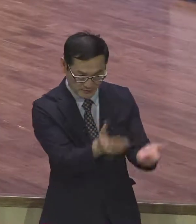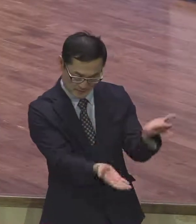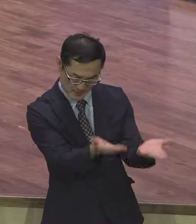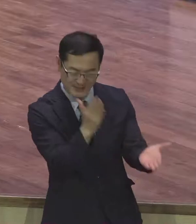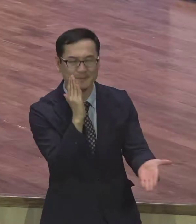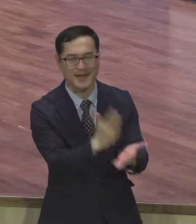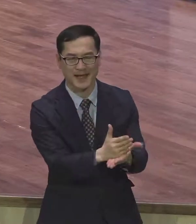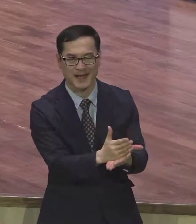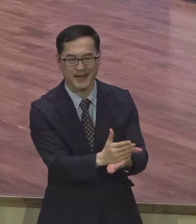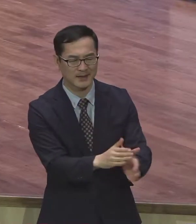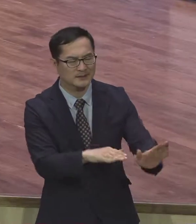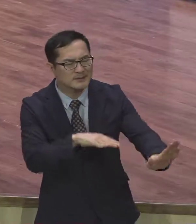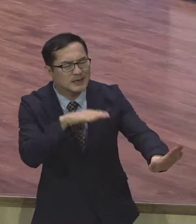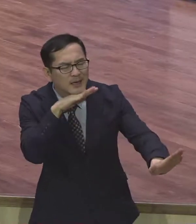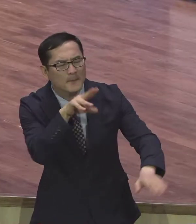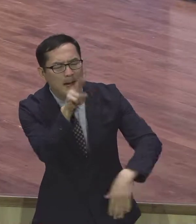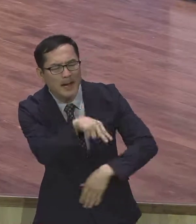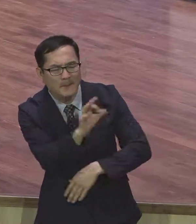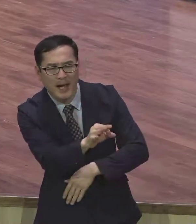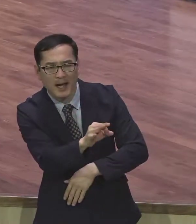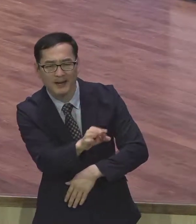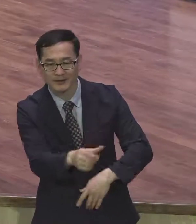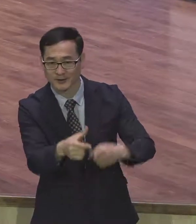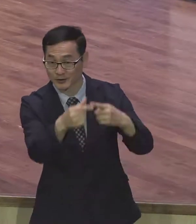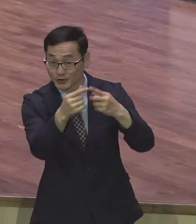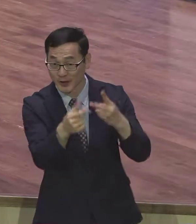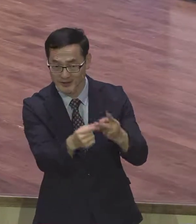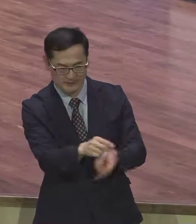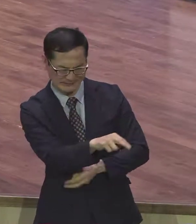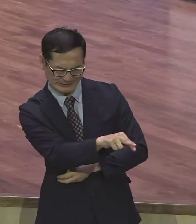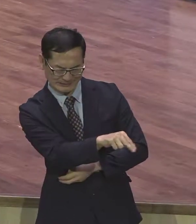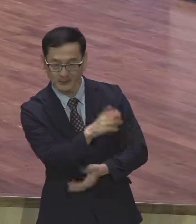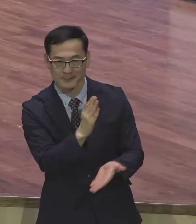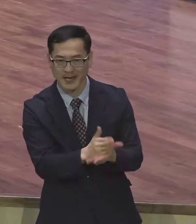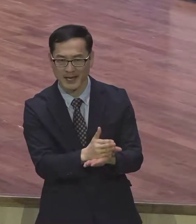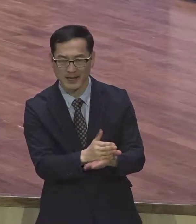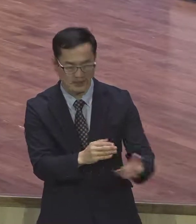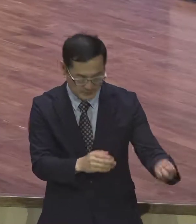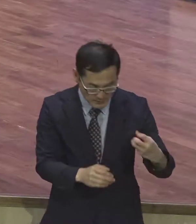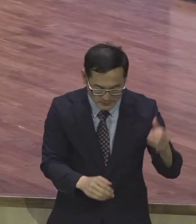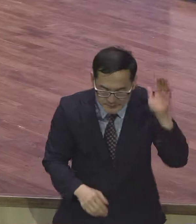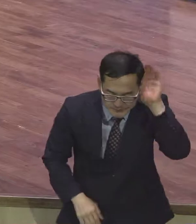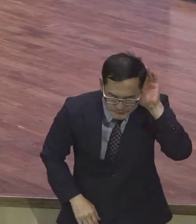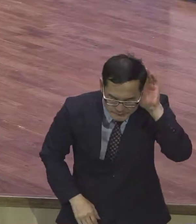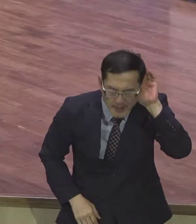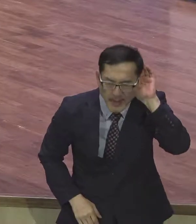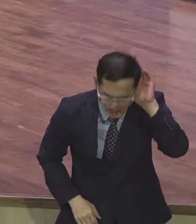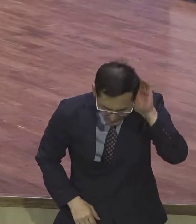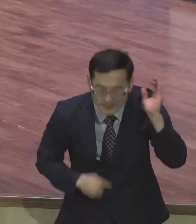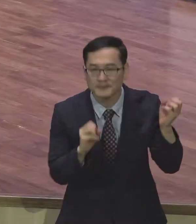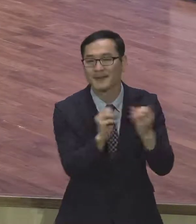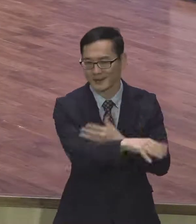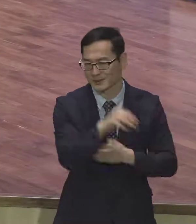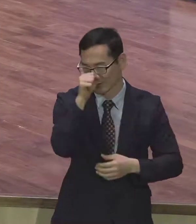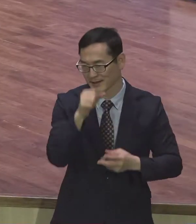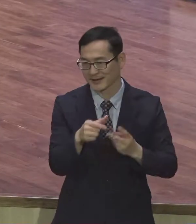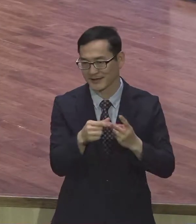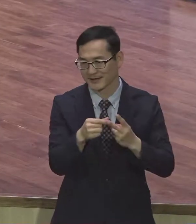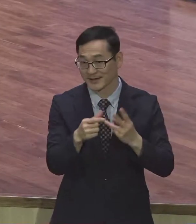미리 비판하지 마라 자녀의 의견을 충분히 들은 뒤에 말해라 먼저 열받지 마라